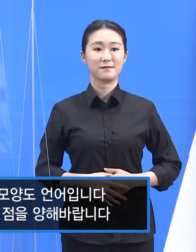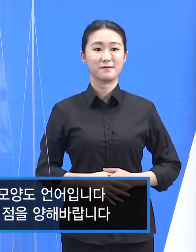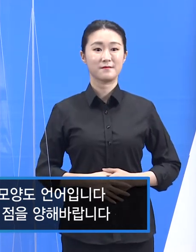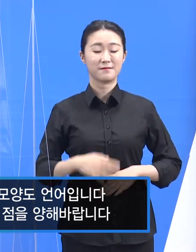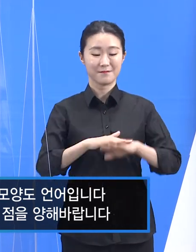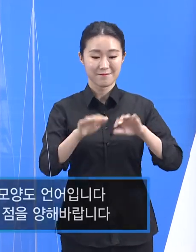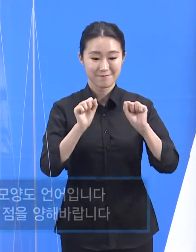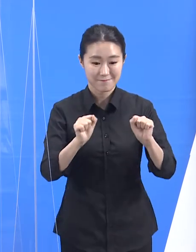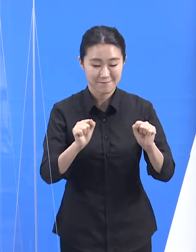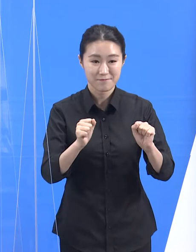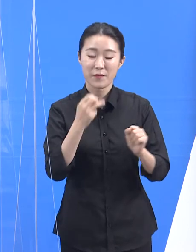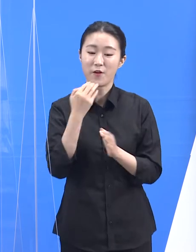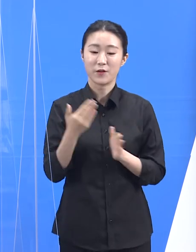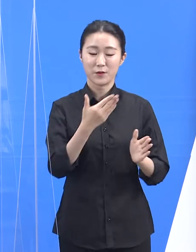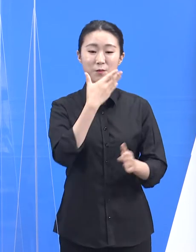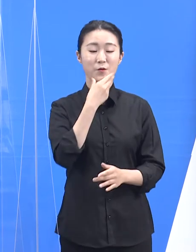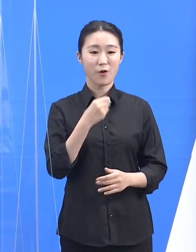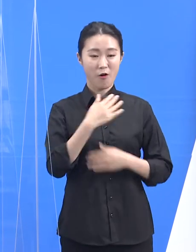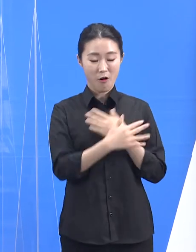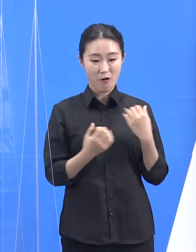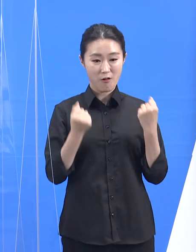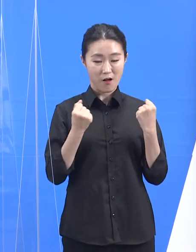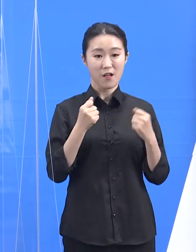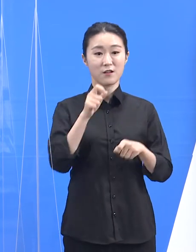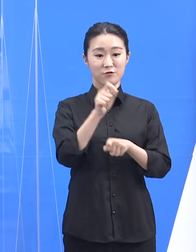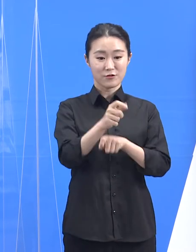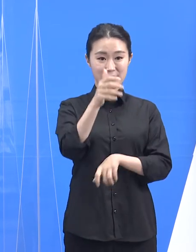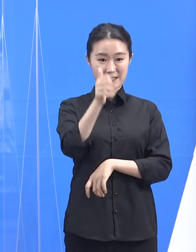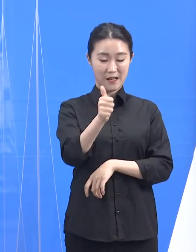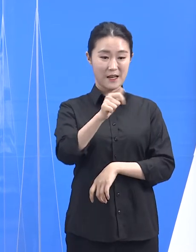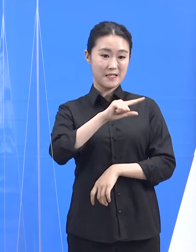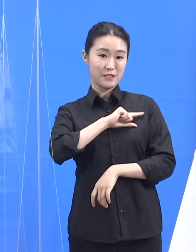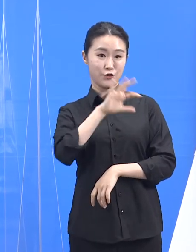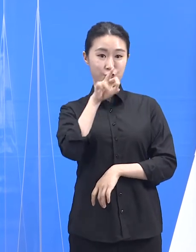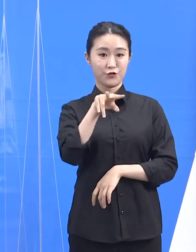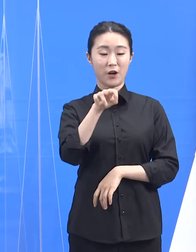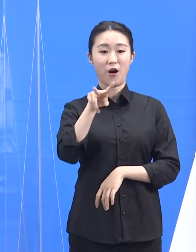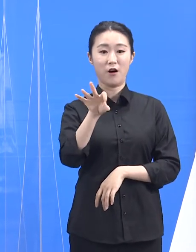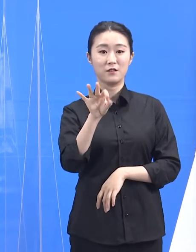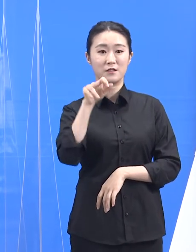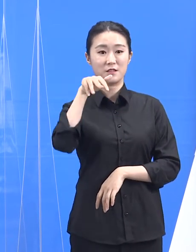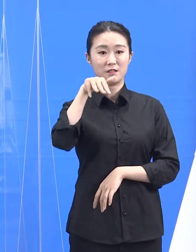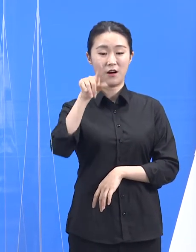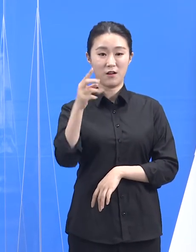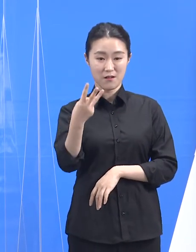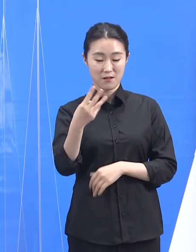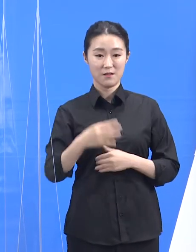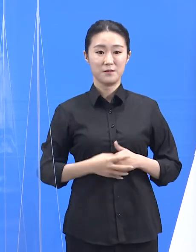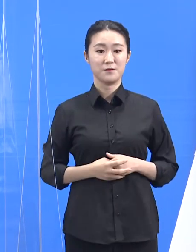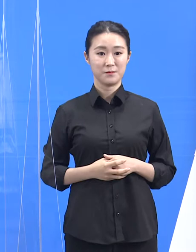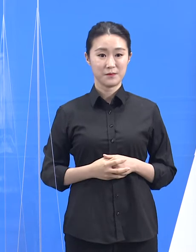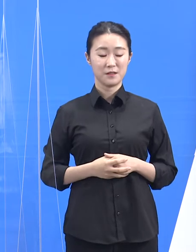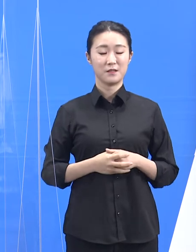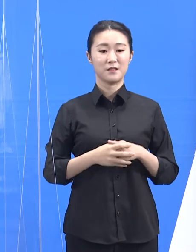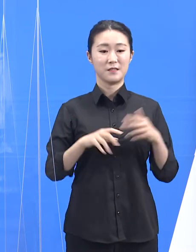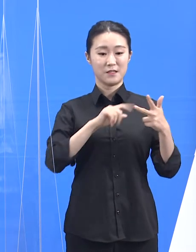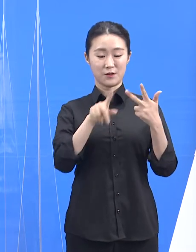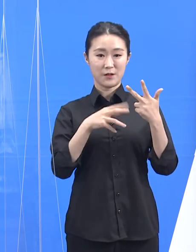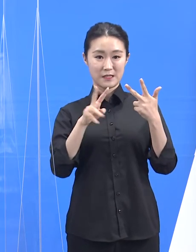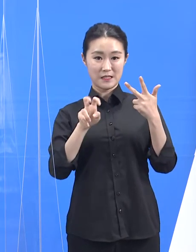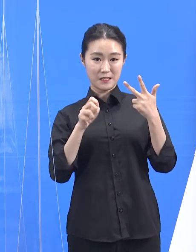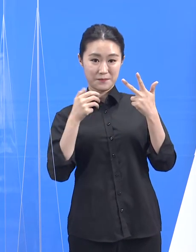안녕하십니까 경기도 보건건강국장 류영철입니다. 7월 27일 화요일 경기도 코로나19 대응 관련 정례